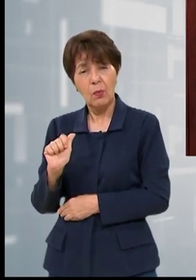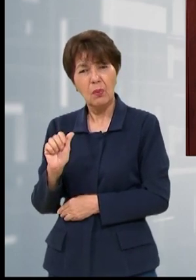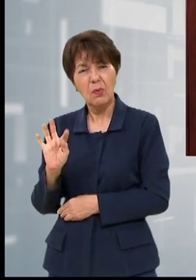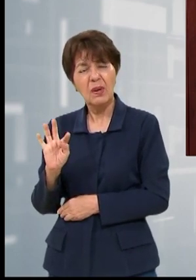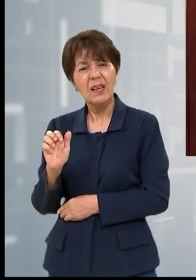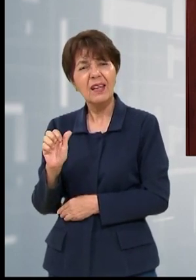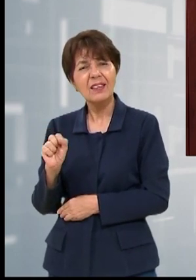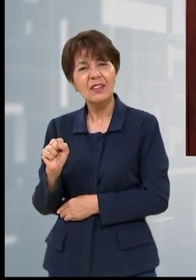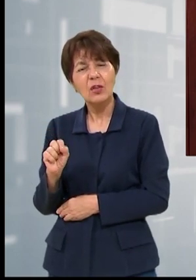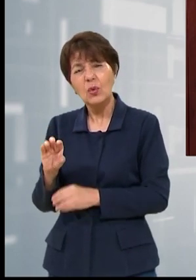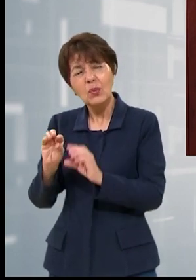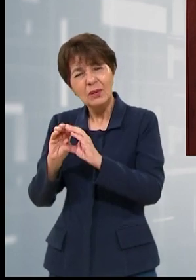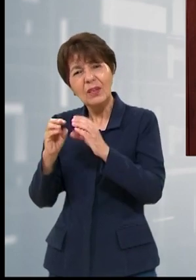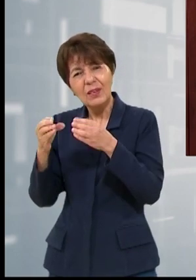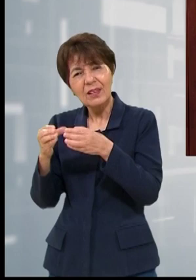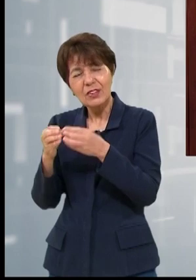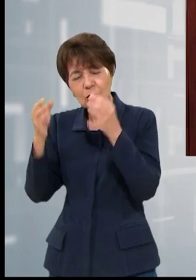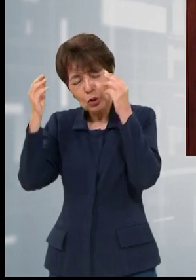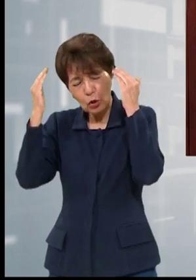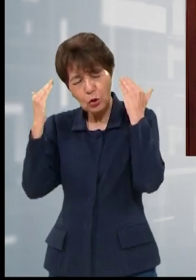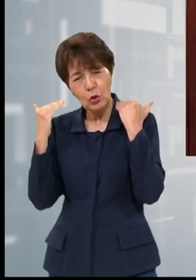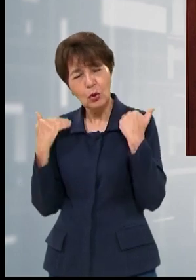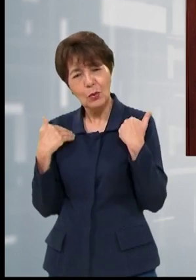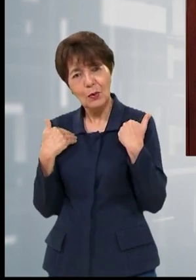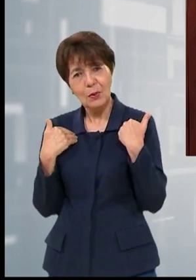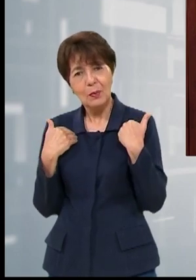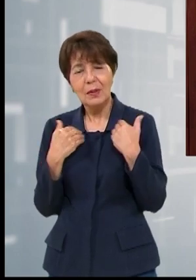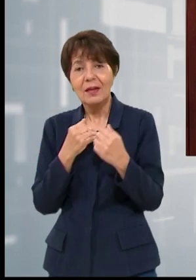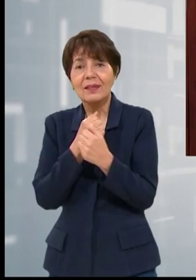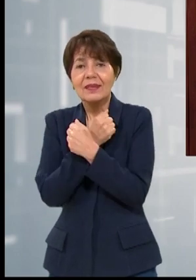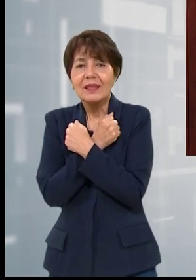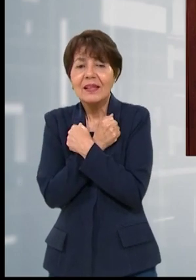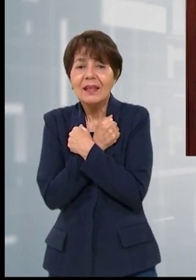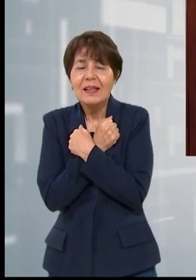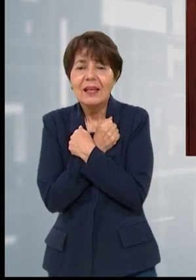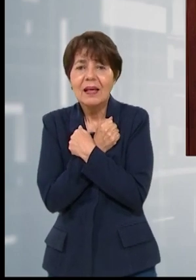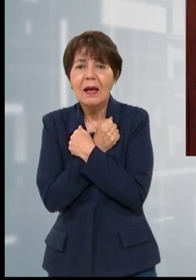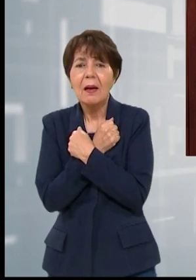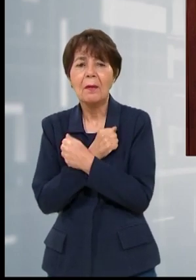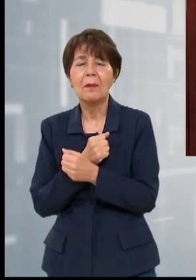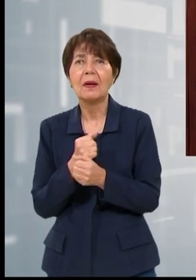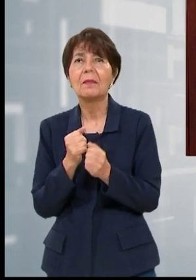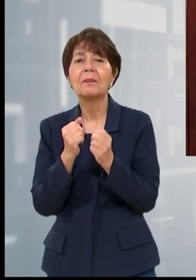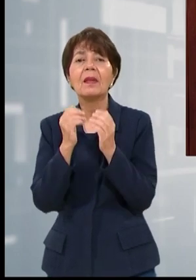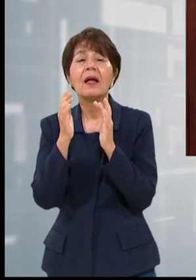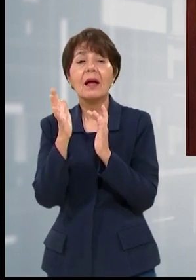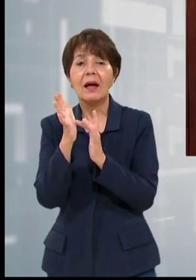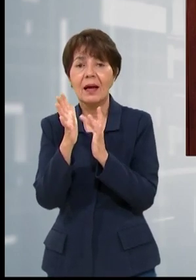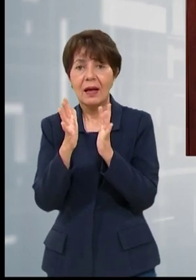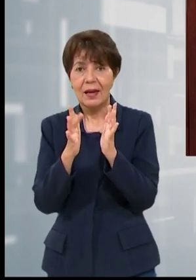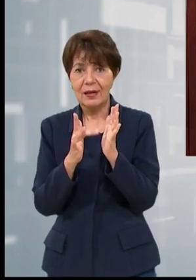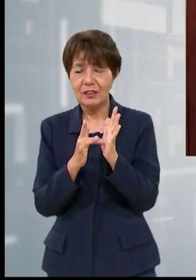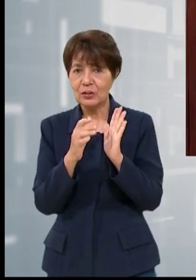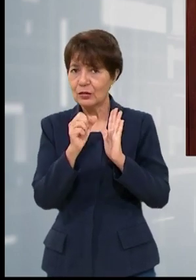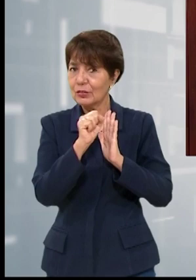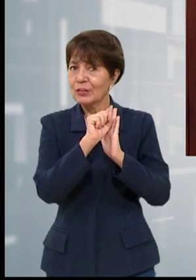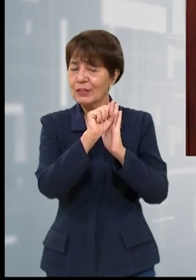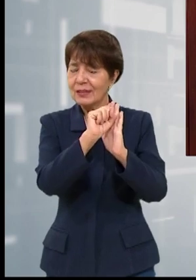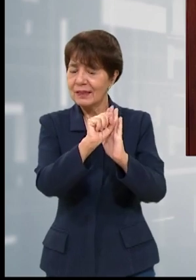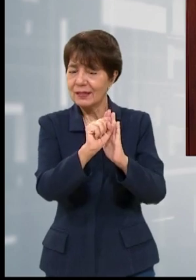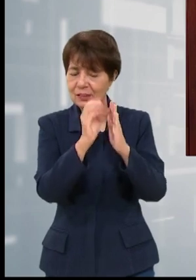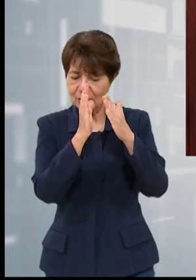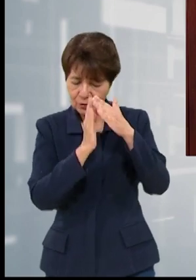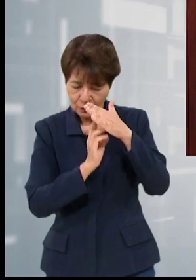eucaristía, presencia suprema, la de Dios bajo los signos sencillos